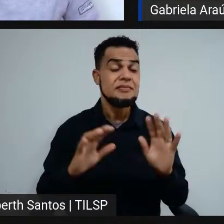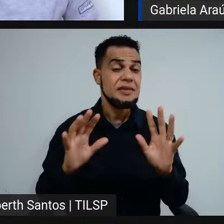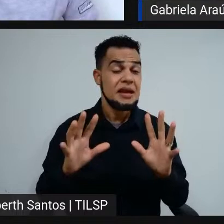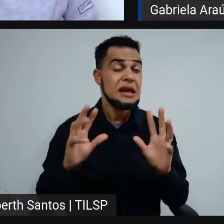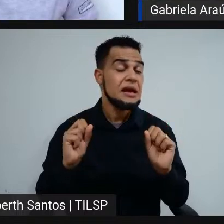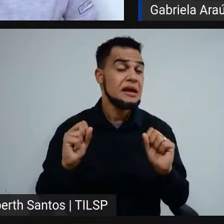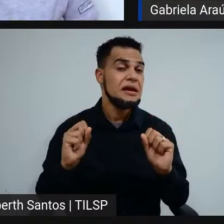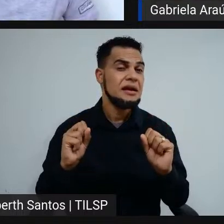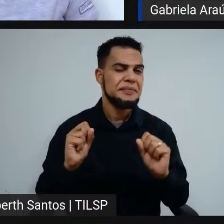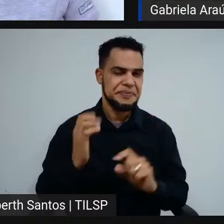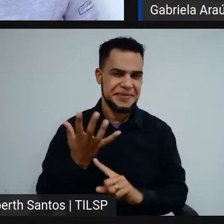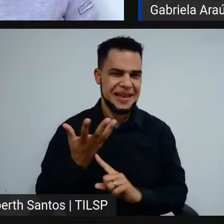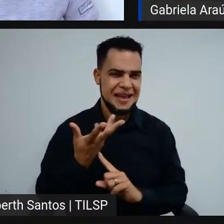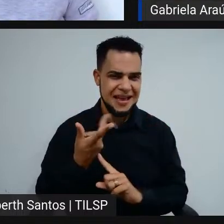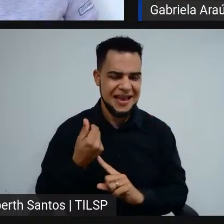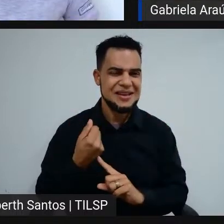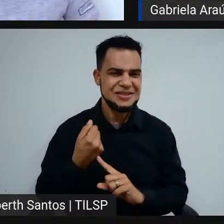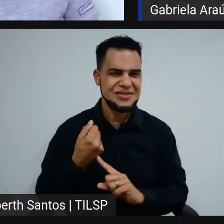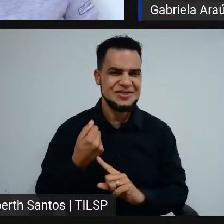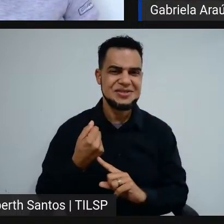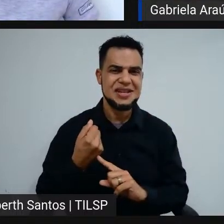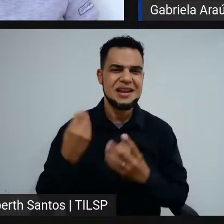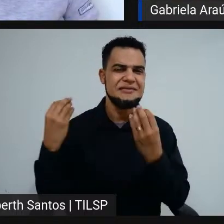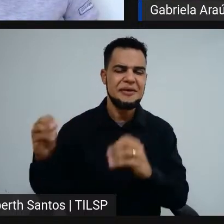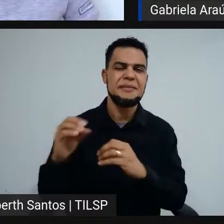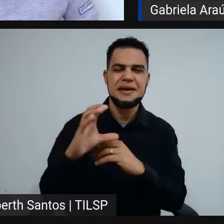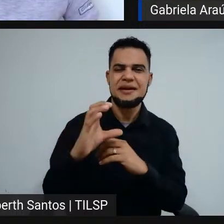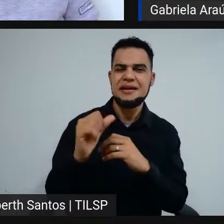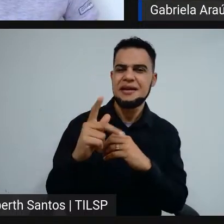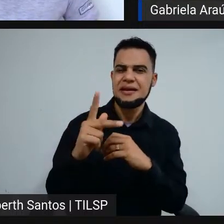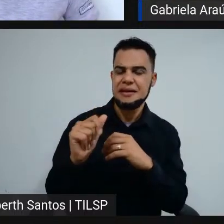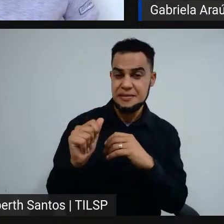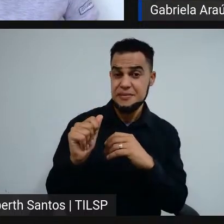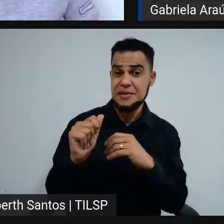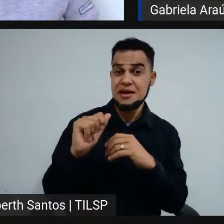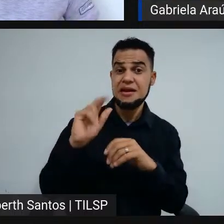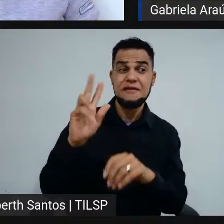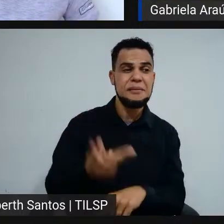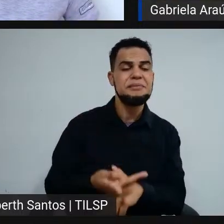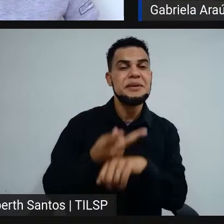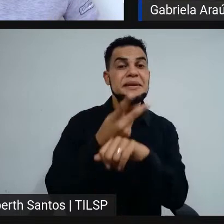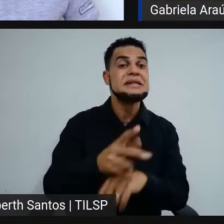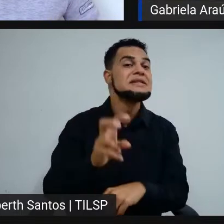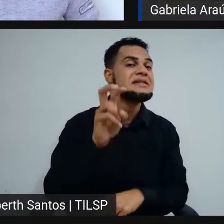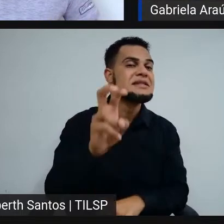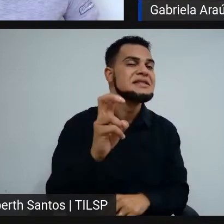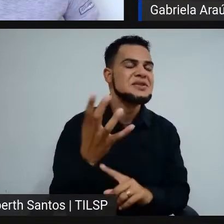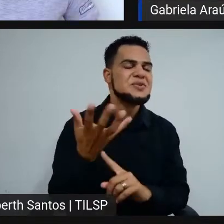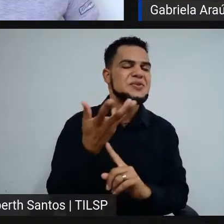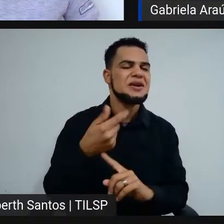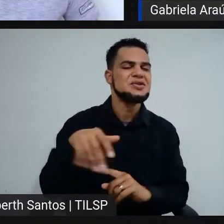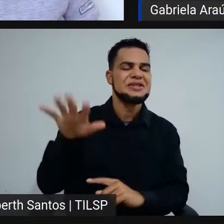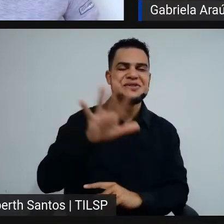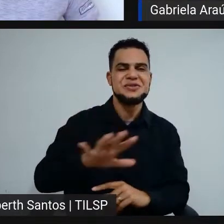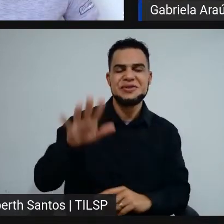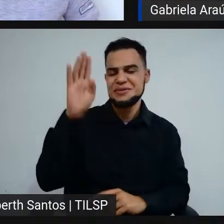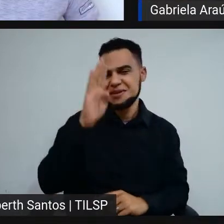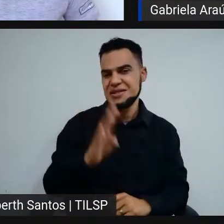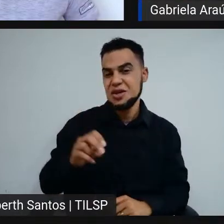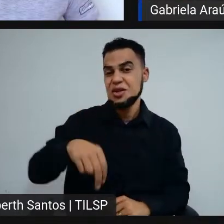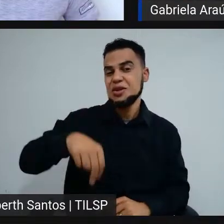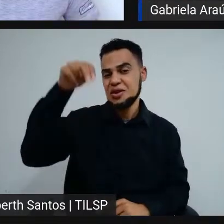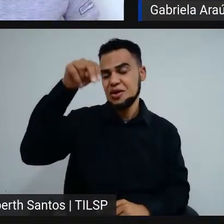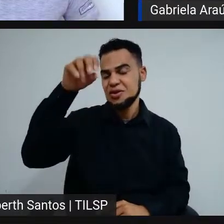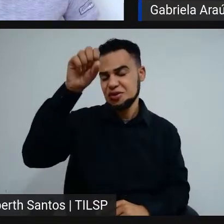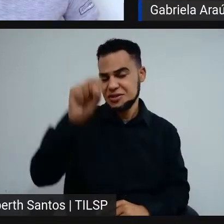A arte, ela foi para a capa dos livros didáticos e foram premiadas cinco artes das regiões do Brasil, Norte, Nordeste, Sul,